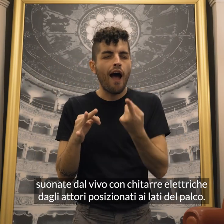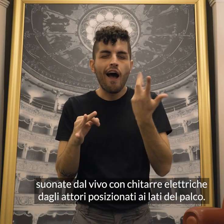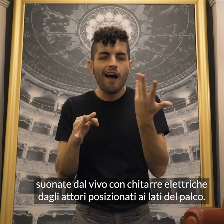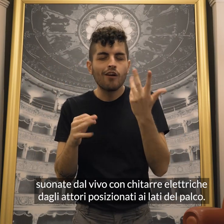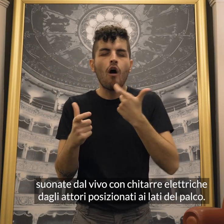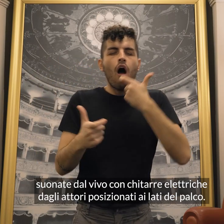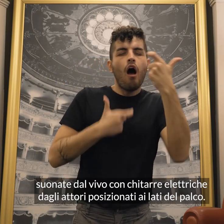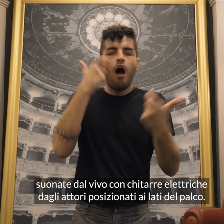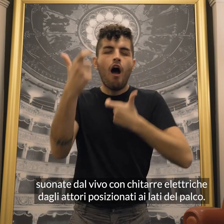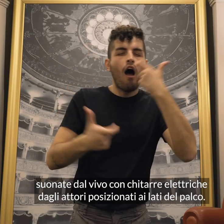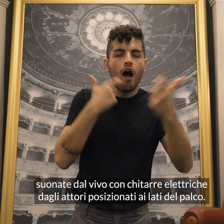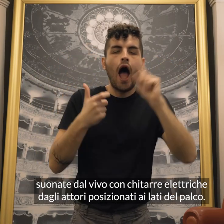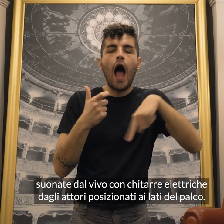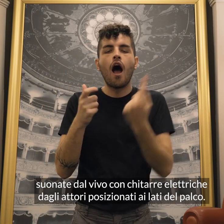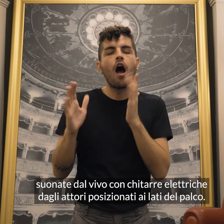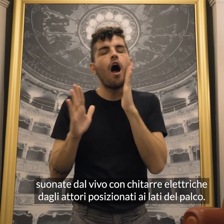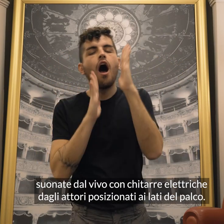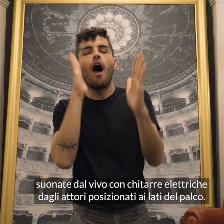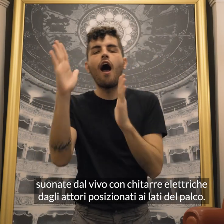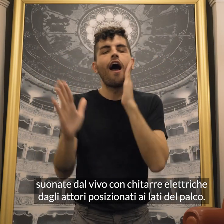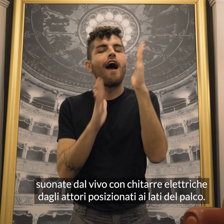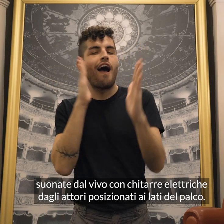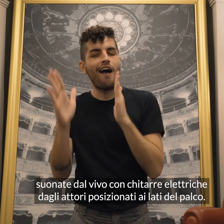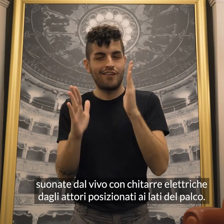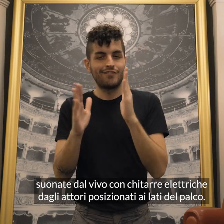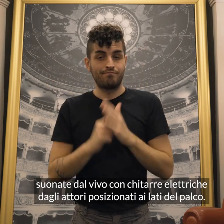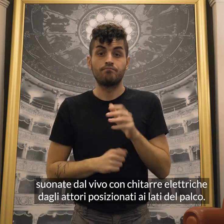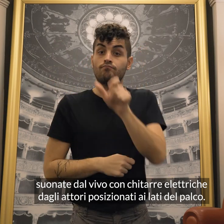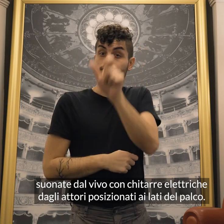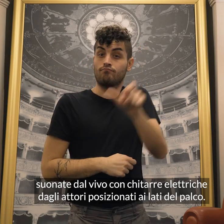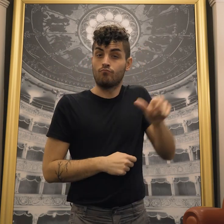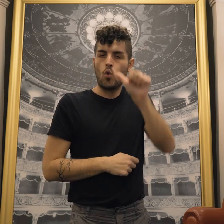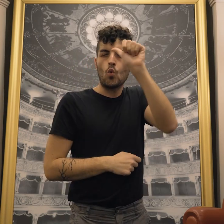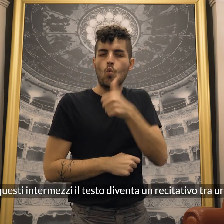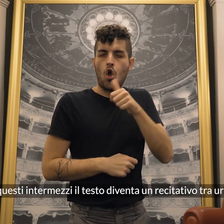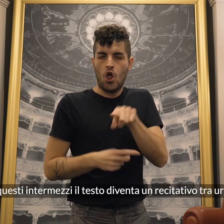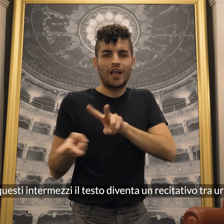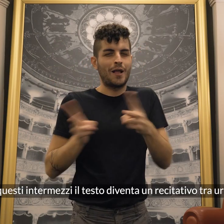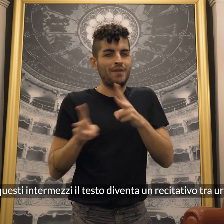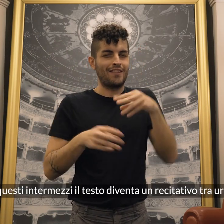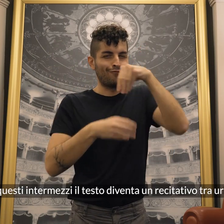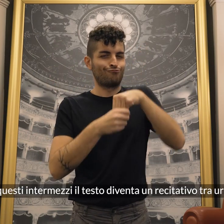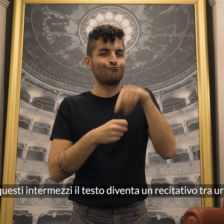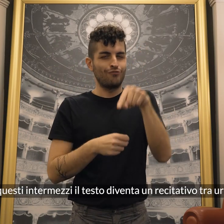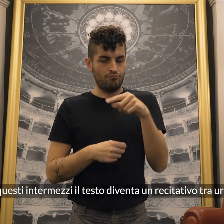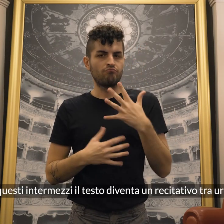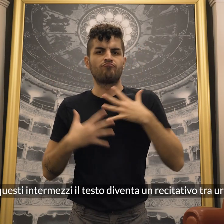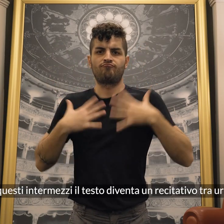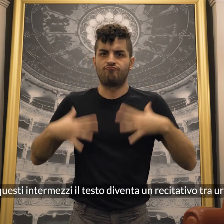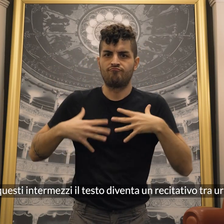chitarre elettriche dagli attori posizionati ai lati del palco. Durante questi intermezzi il testo